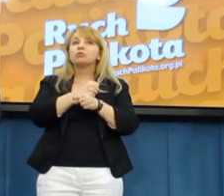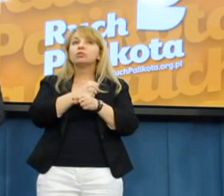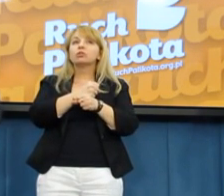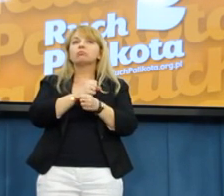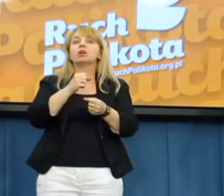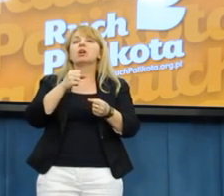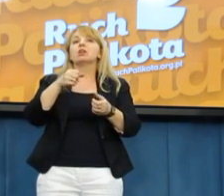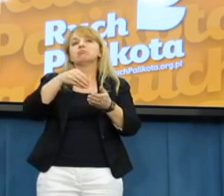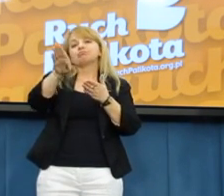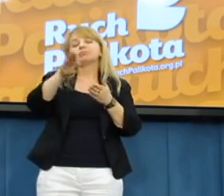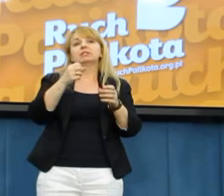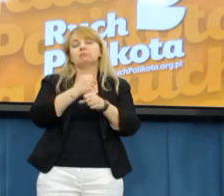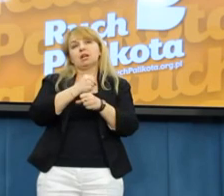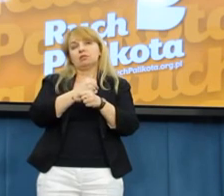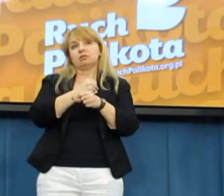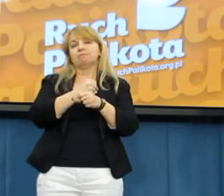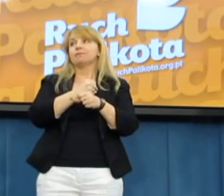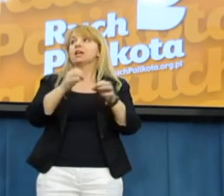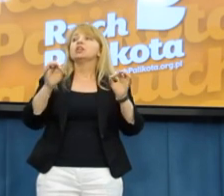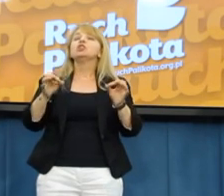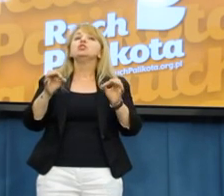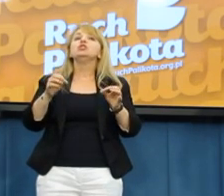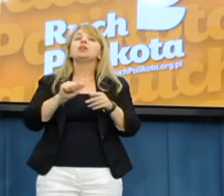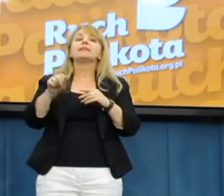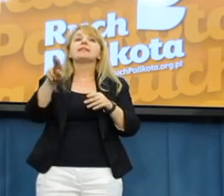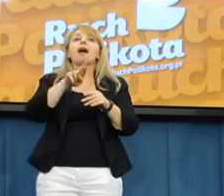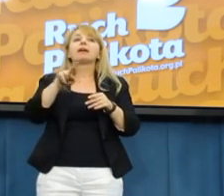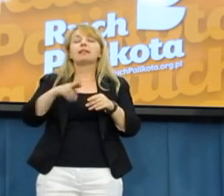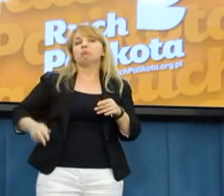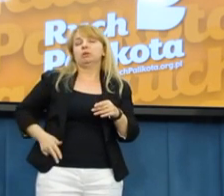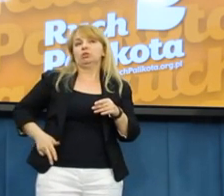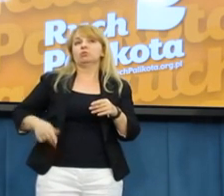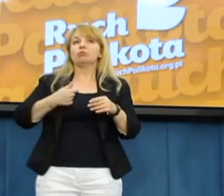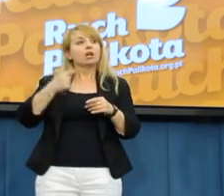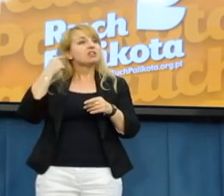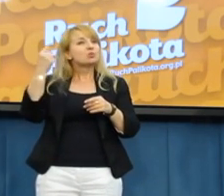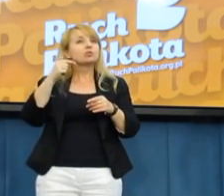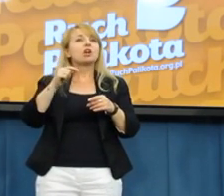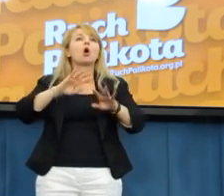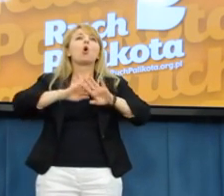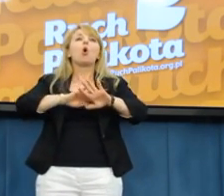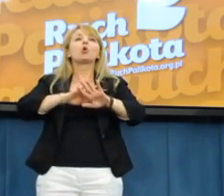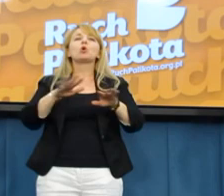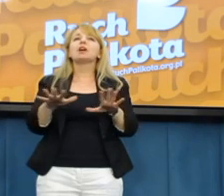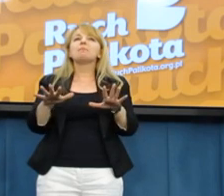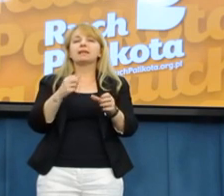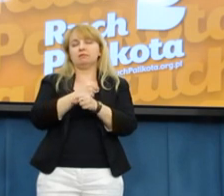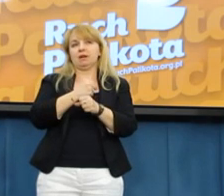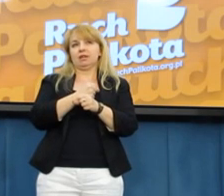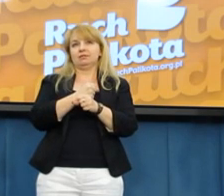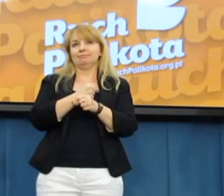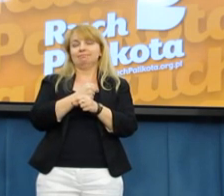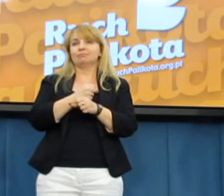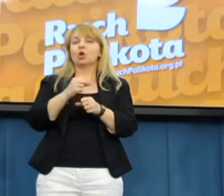proszę Państwa, jest Rada Ministrów i słyszę, że tematem Rady Ministrów jest ochrona miejsc pracy. Złożoneństwo ja od sierpnia